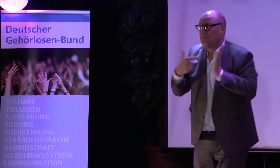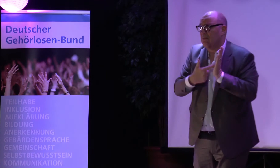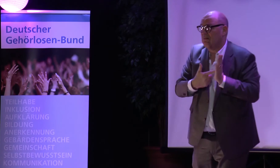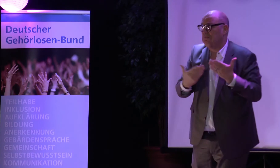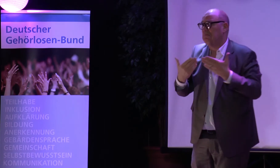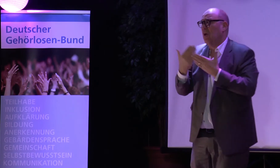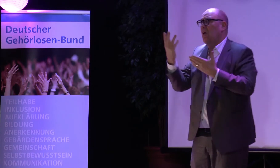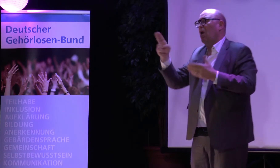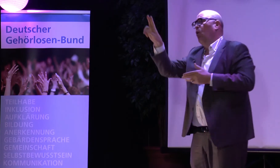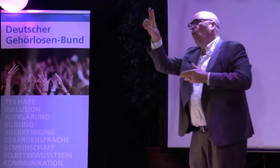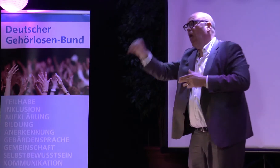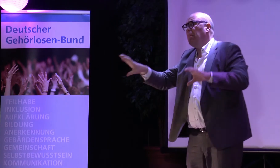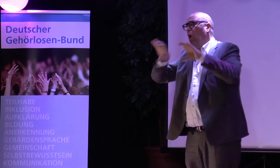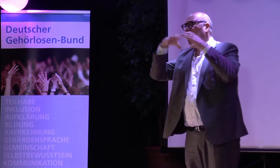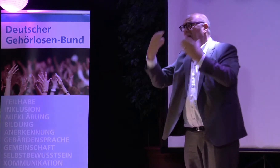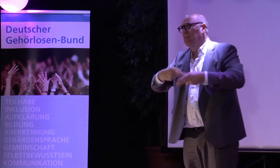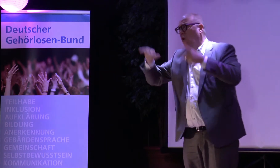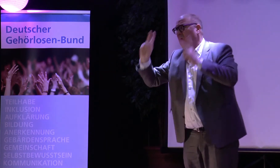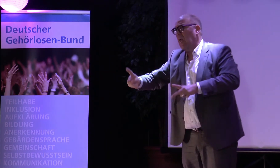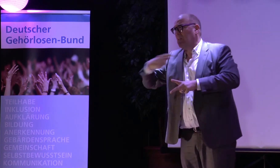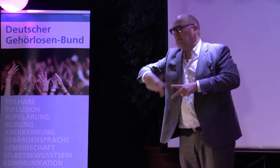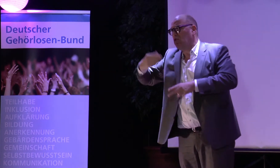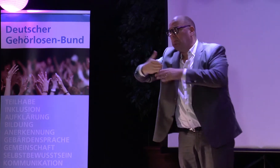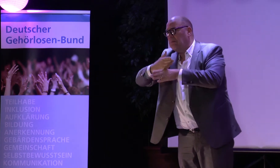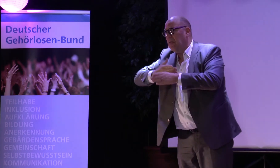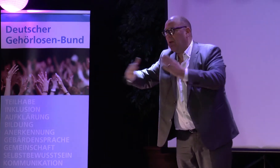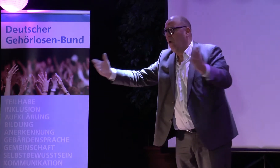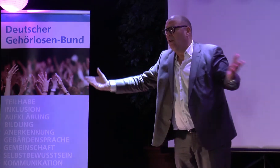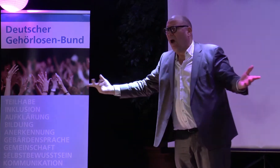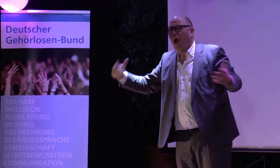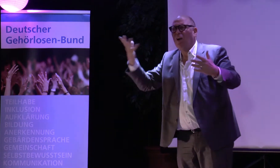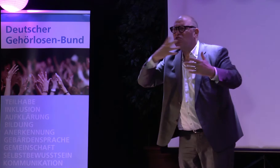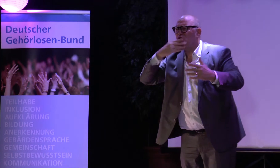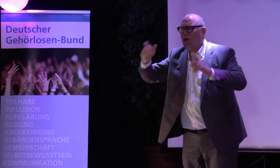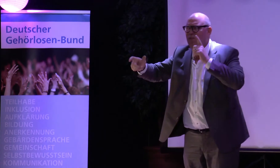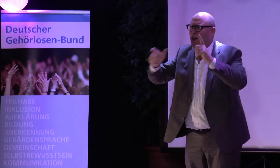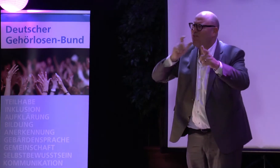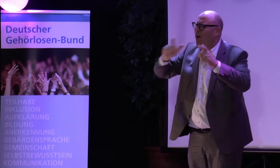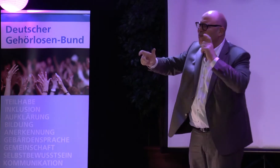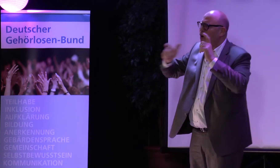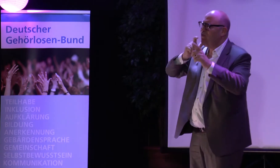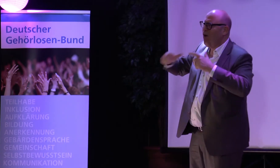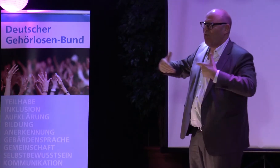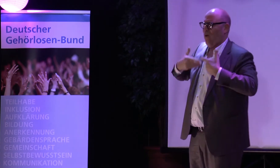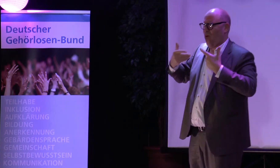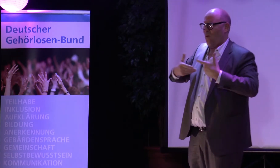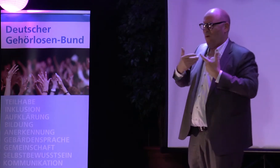Das Bundesteilhabegesetz ist ein Punkt. Die UN-Konvention für Menschen mit Behinderungen. Es gibt so viele Worte,